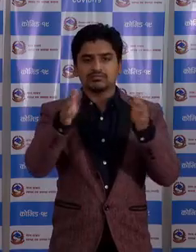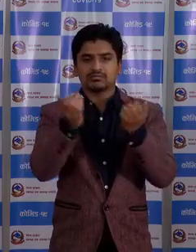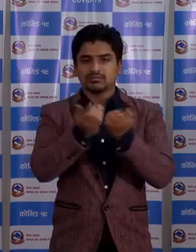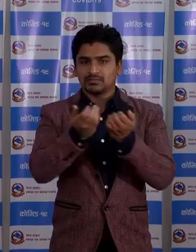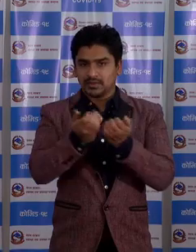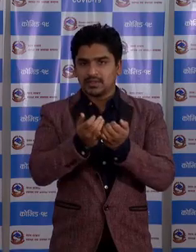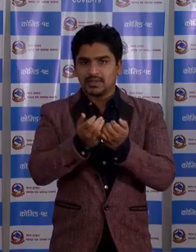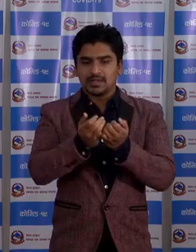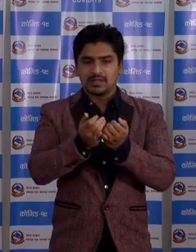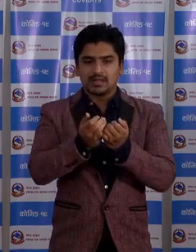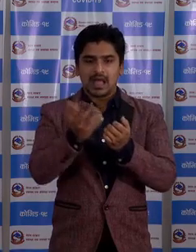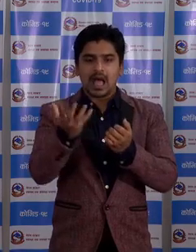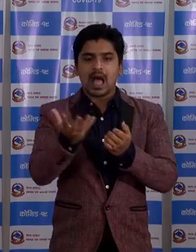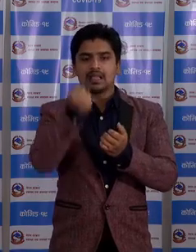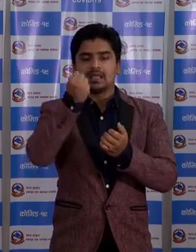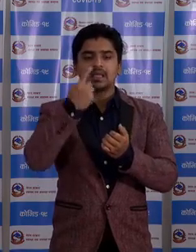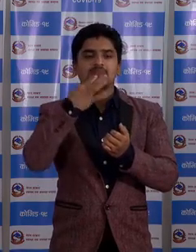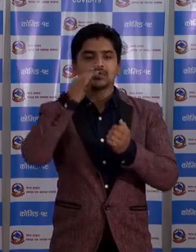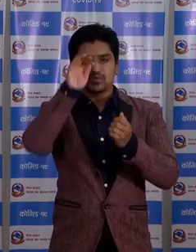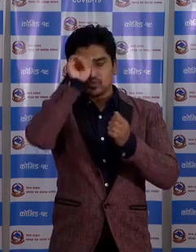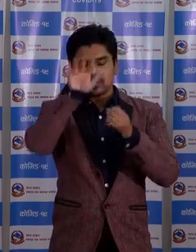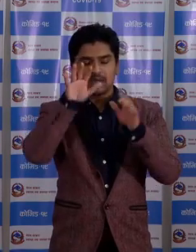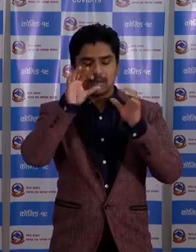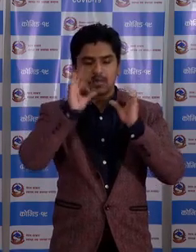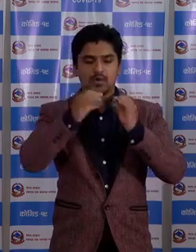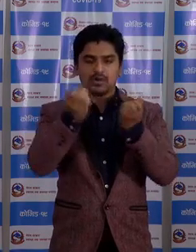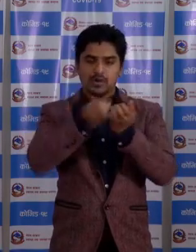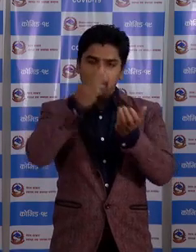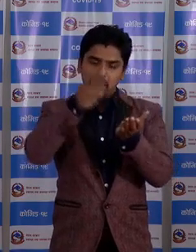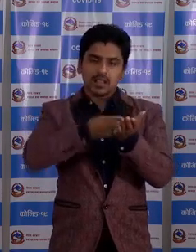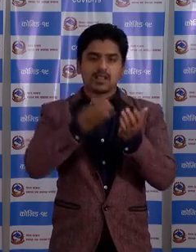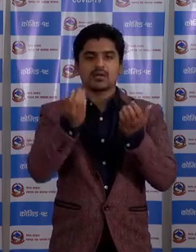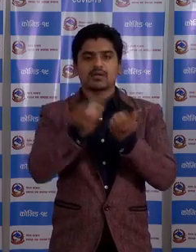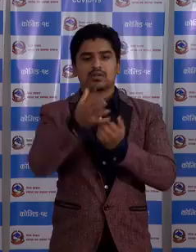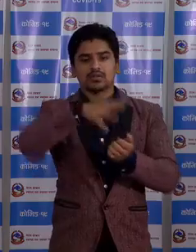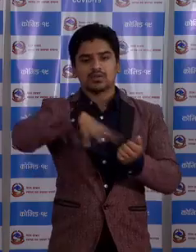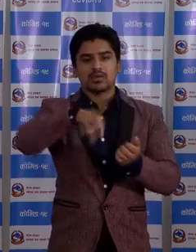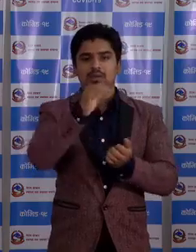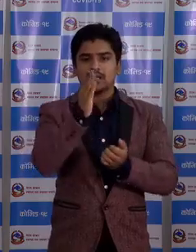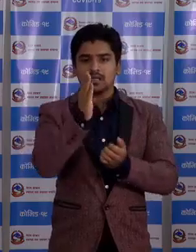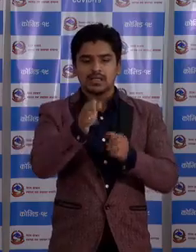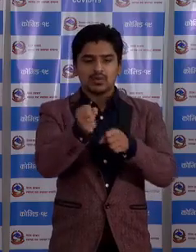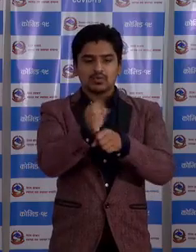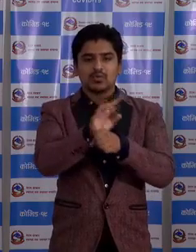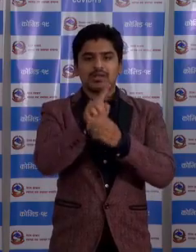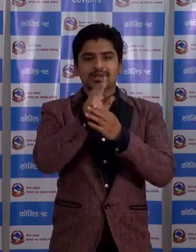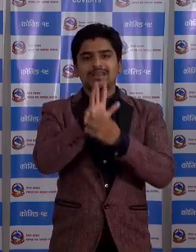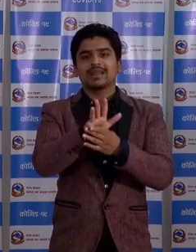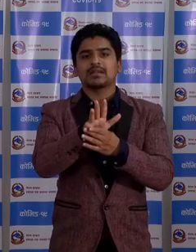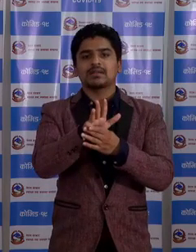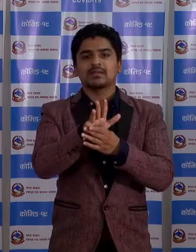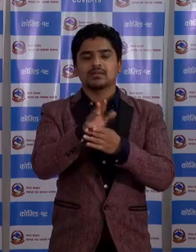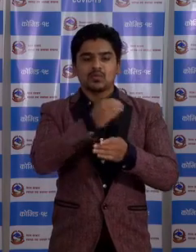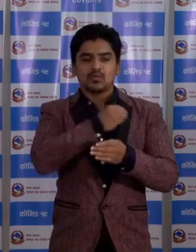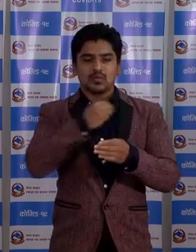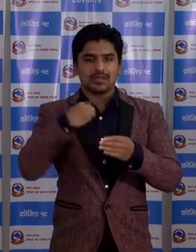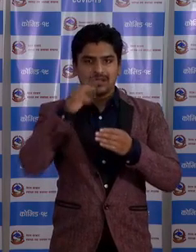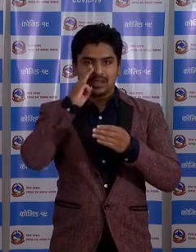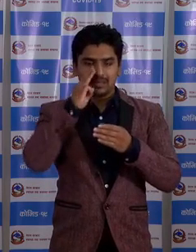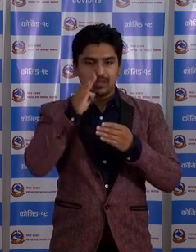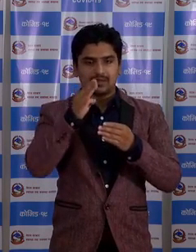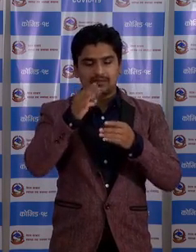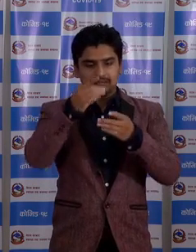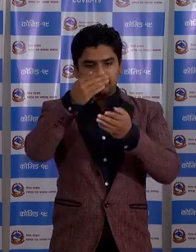आधिकारेक सुचना अरू प्रयोग गरेरा मात्र गर्णों सबैले COVID-19 को उपचार मा